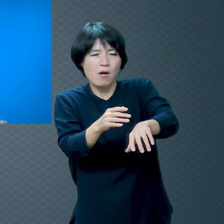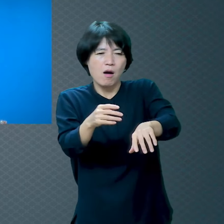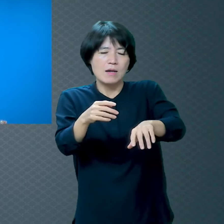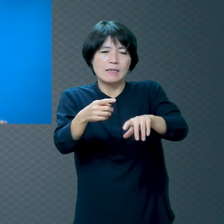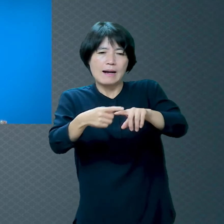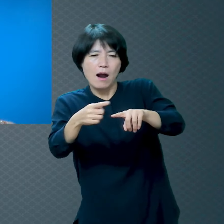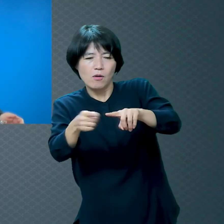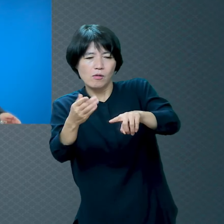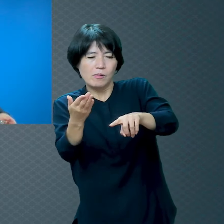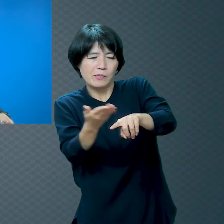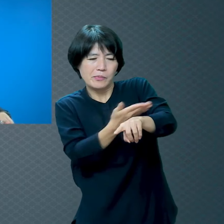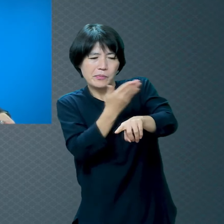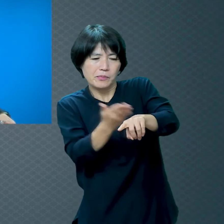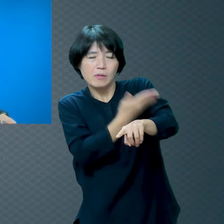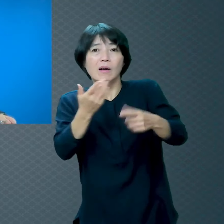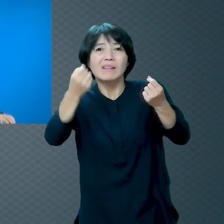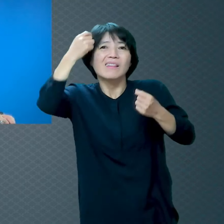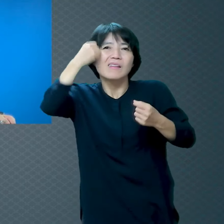못 삽니다